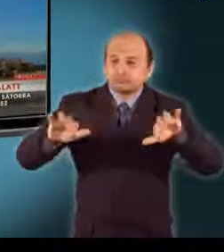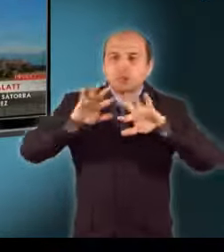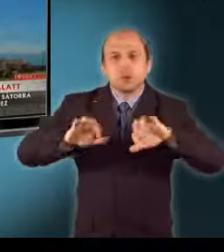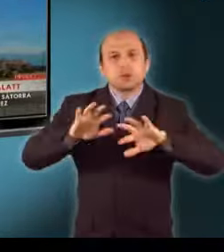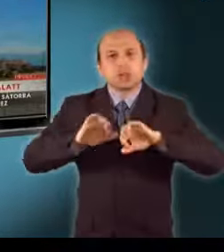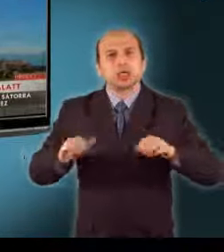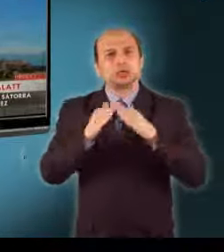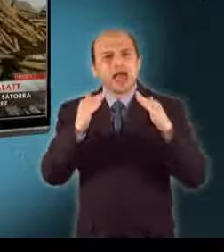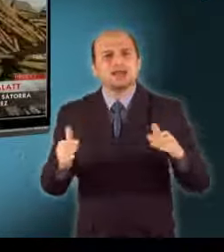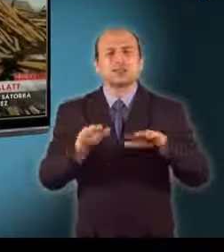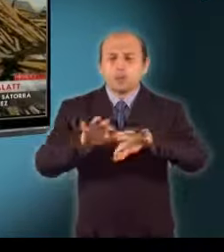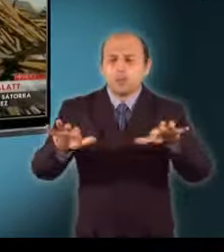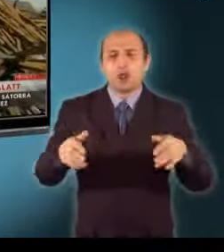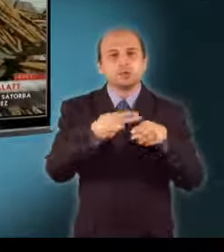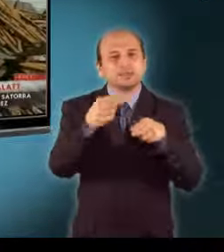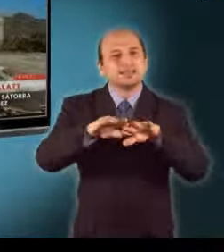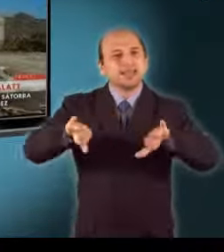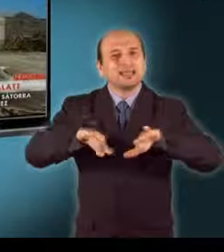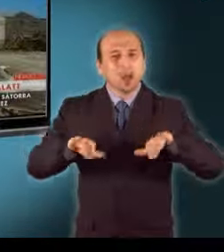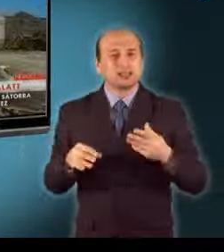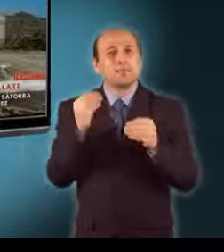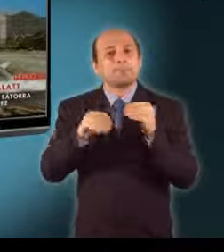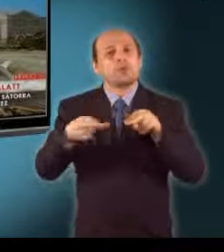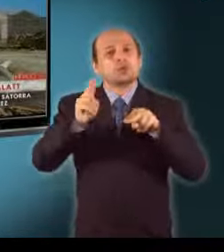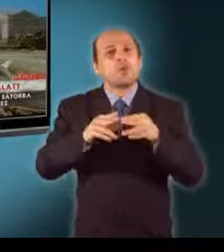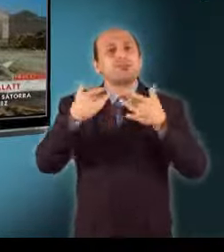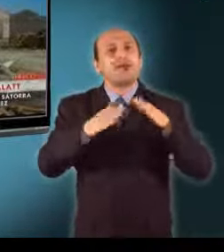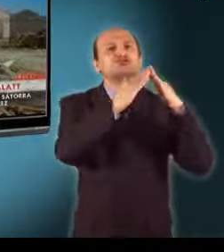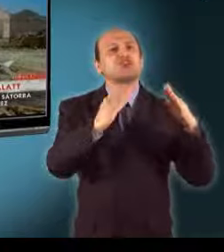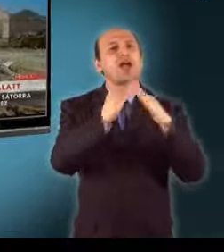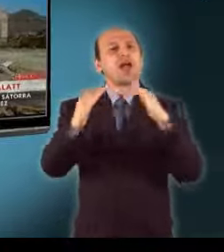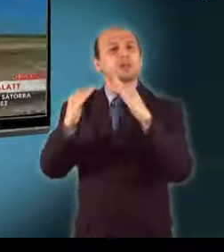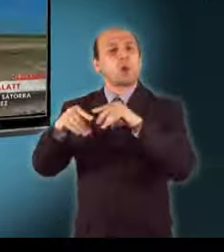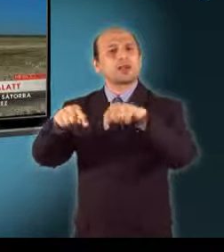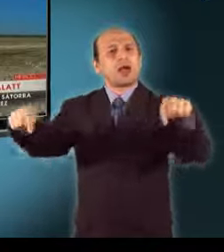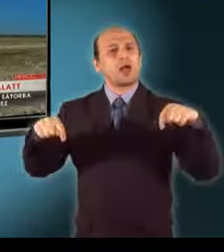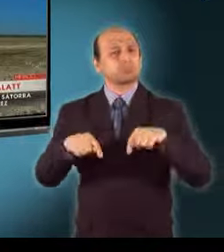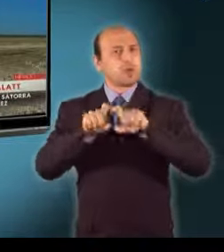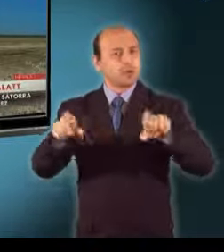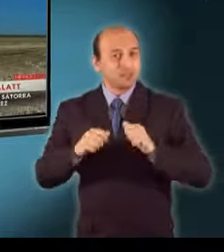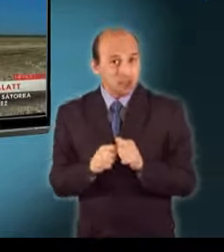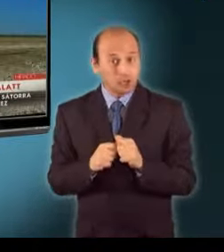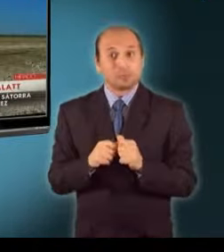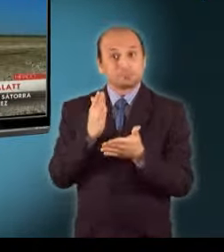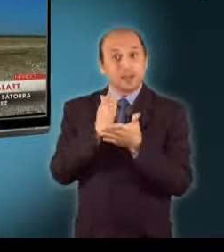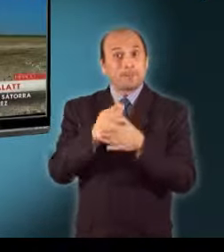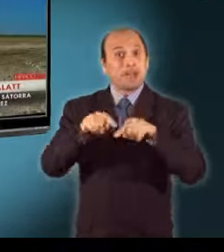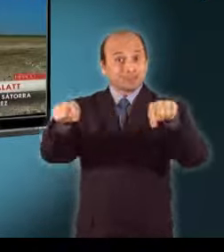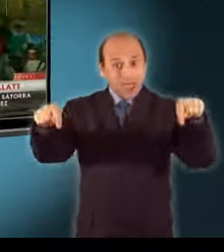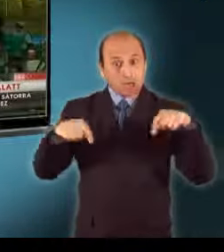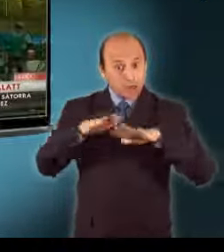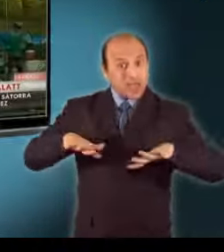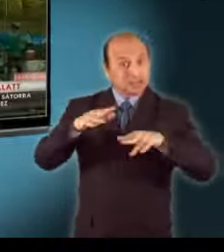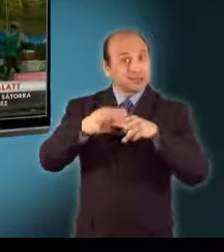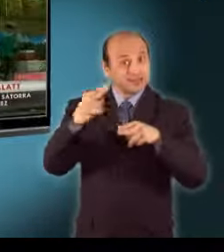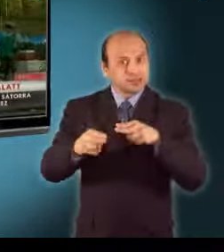eltakarítani a romokat. Nincs ugyanis több hely, hogy sátortáborokat állítsanak. Egy öt hektáros területet már megtisztítottak,